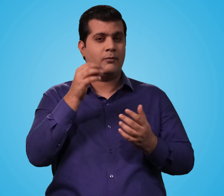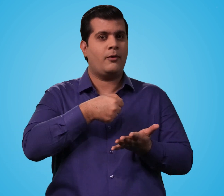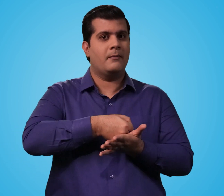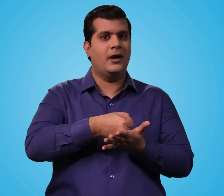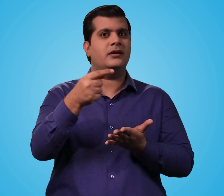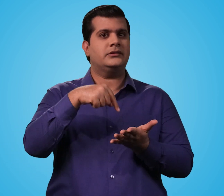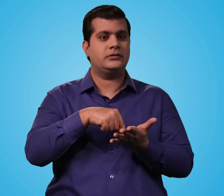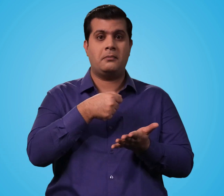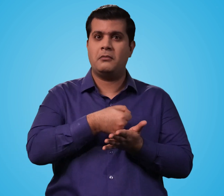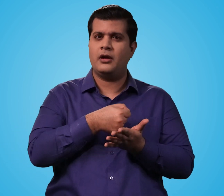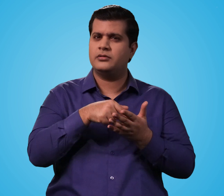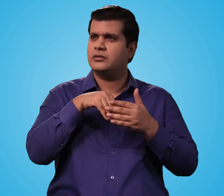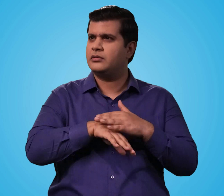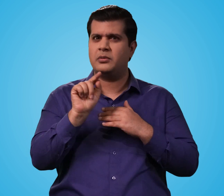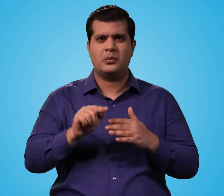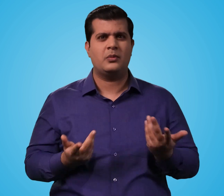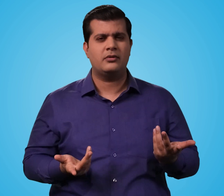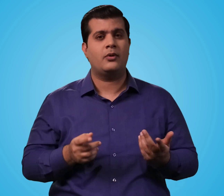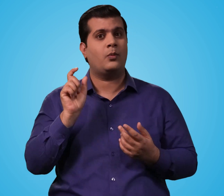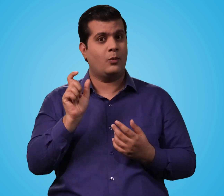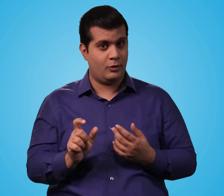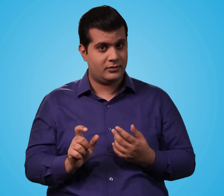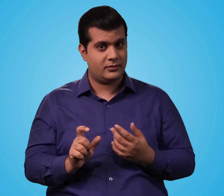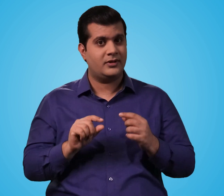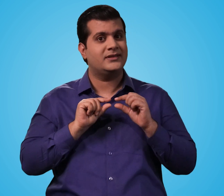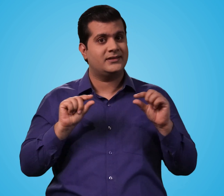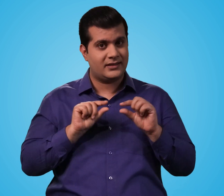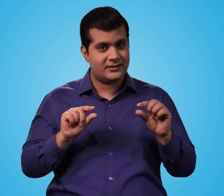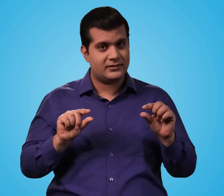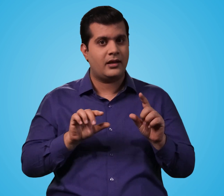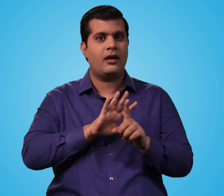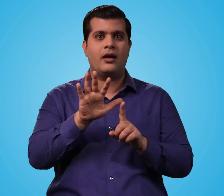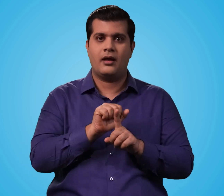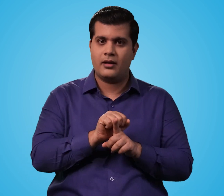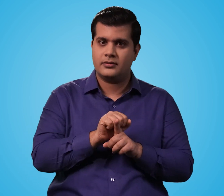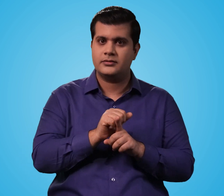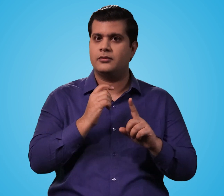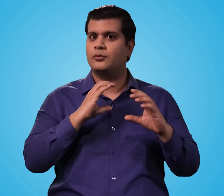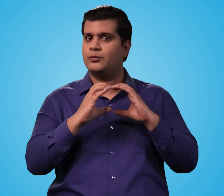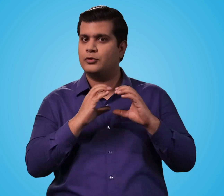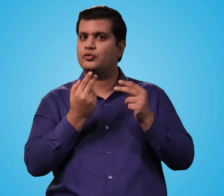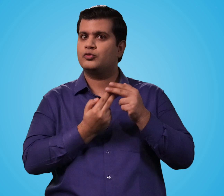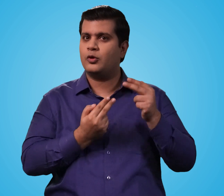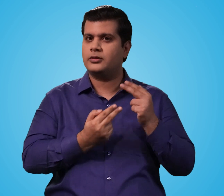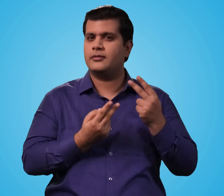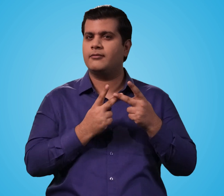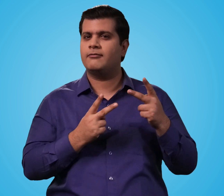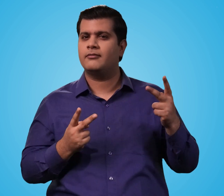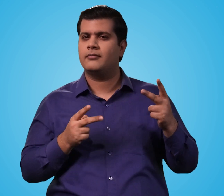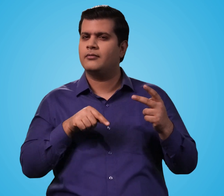शब्द, वाक्यो, डेफ संस्कृति, रोजाना की बाते, कहानिया आधि जैसी बेजिक बातों को जानना बहुत